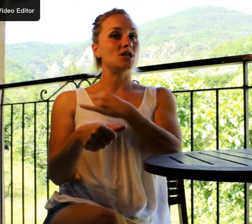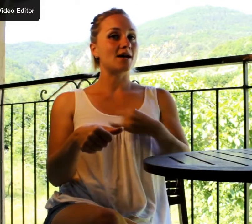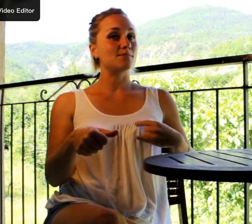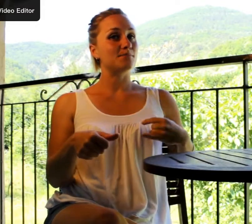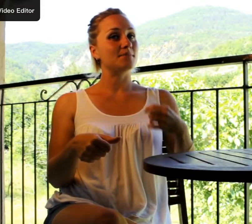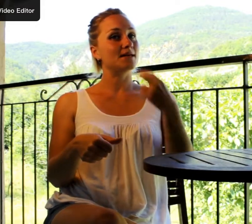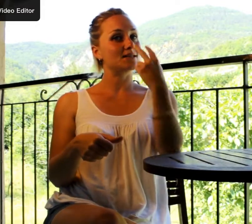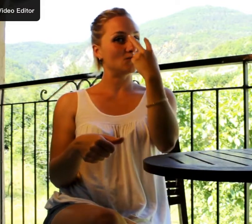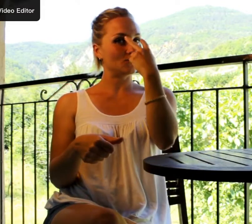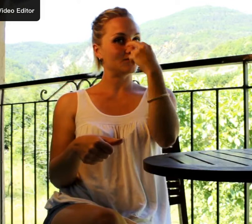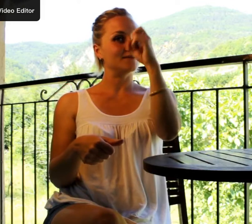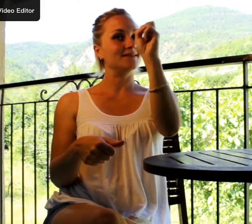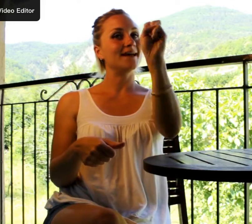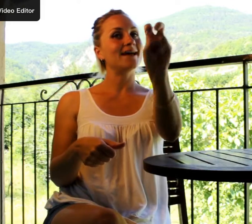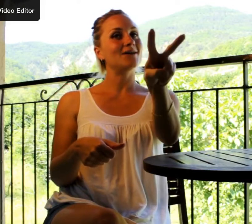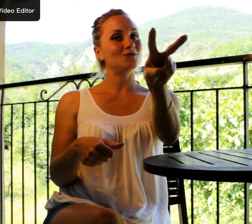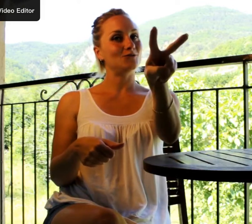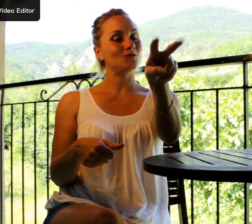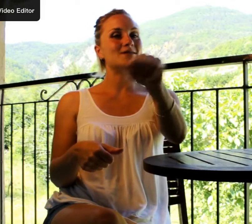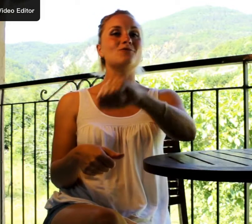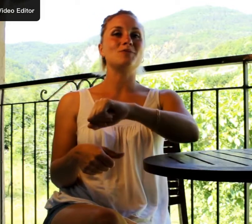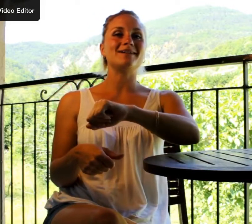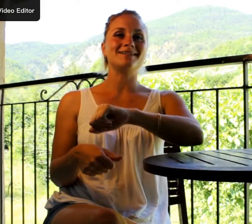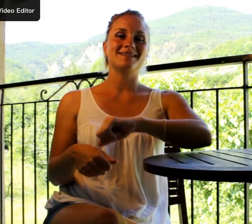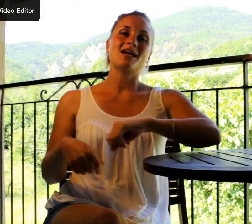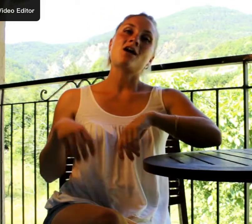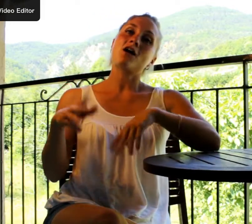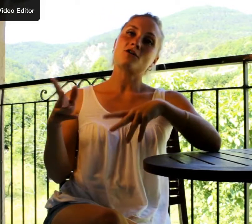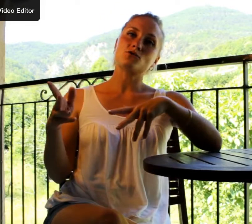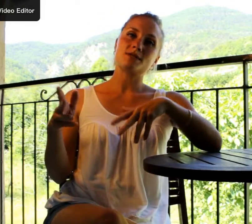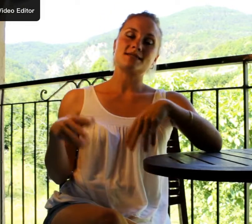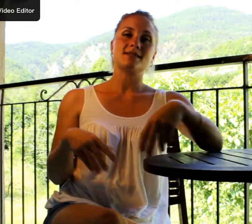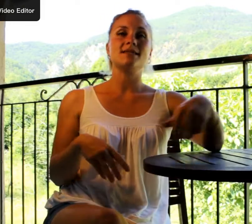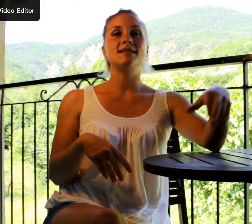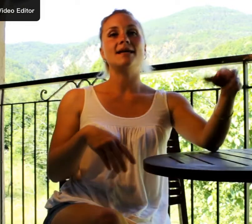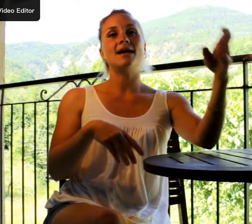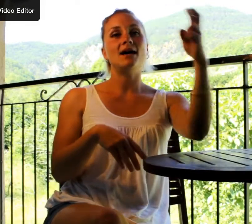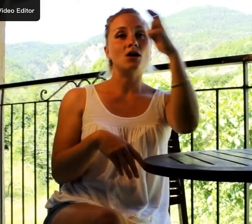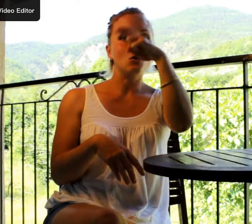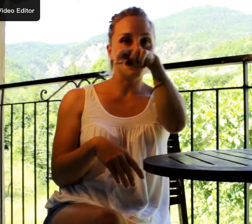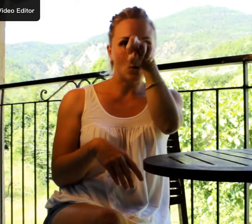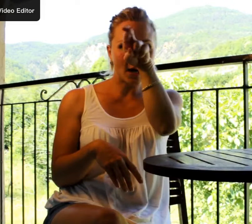Jamais n'a eu. Ça vous parle ? Ensuite, il y a le rat,